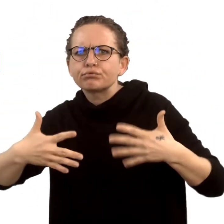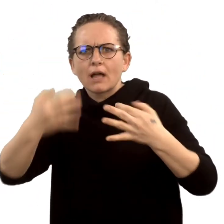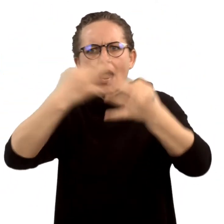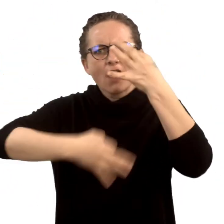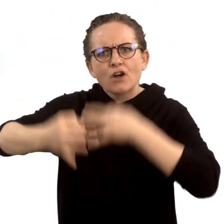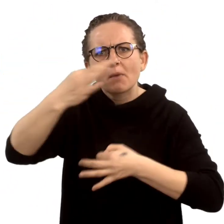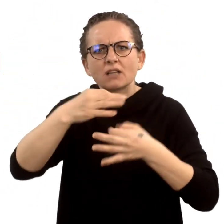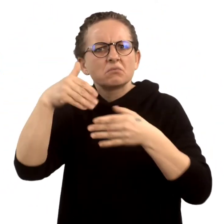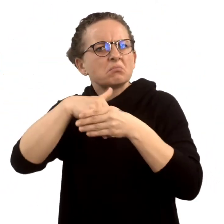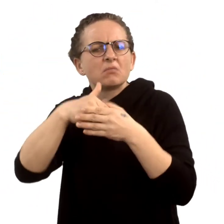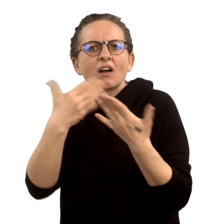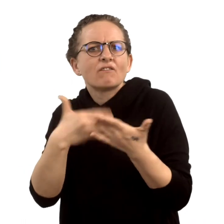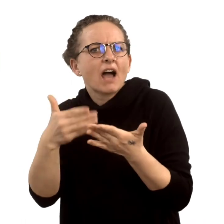von Equaliscent.